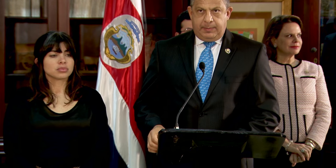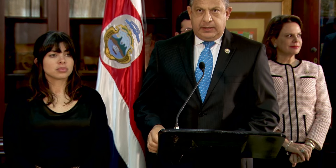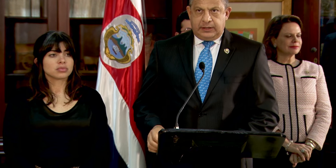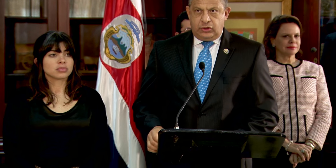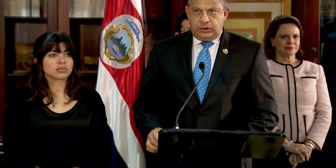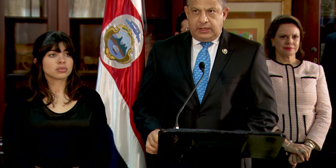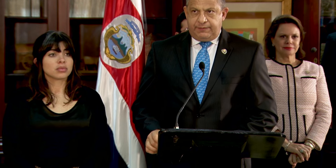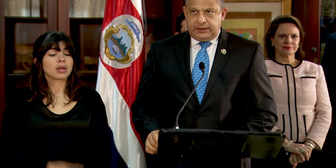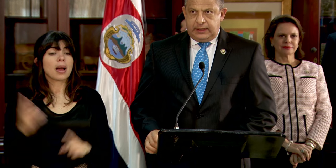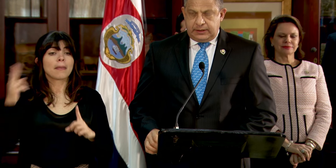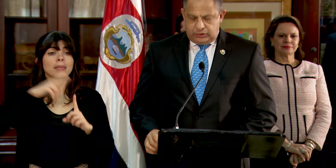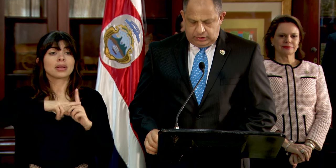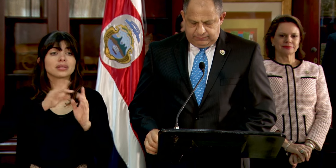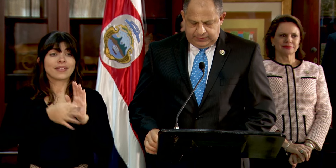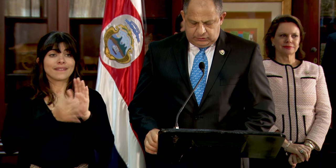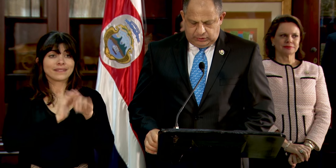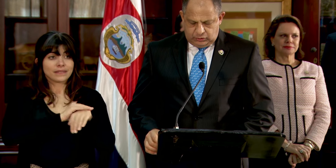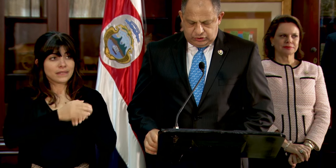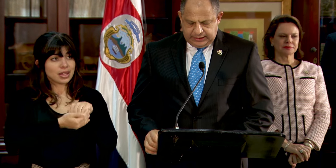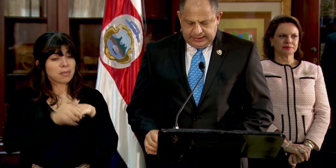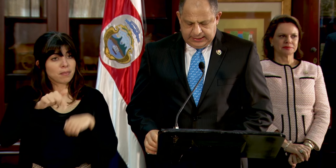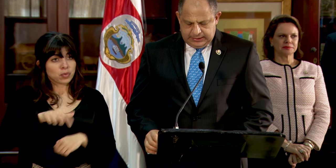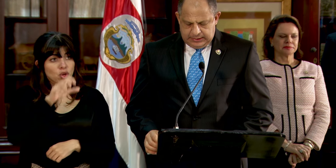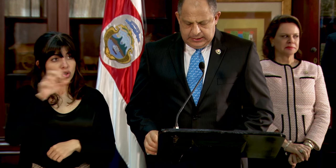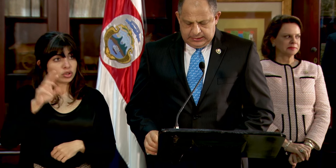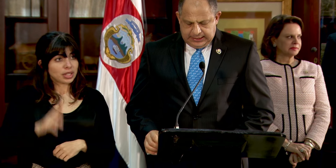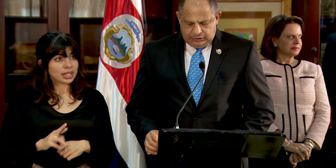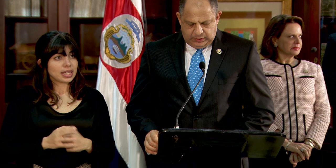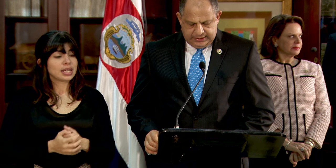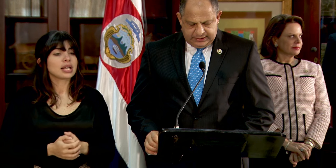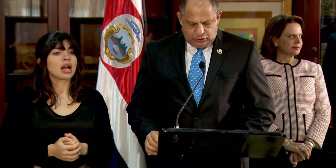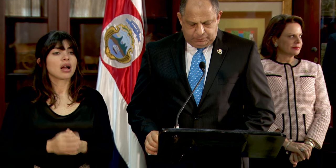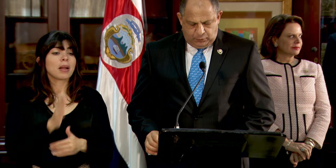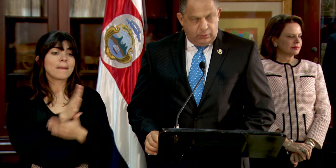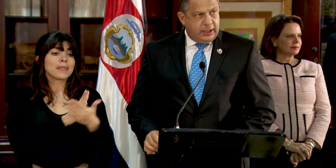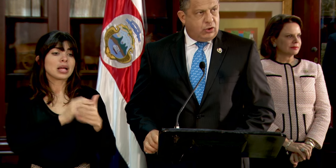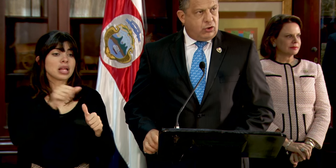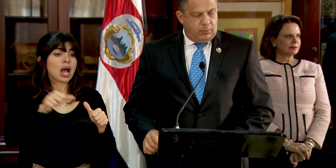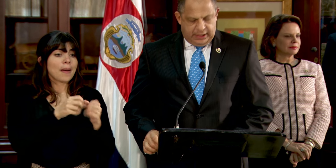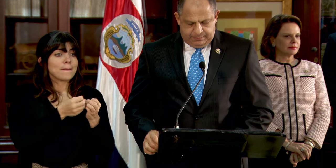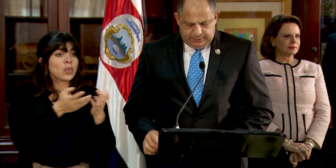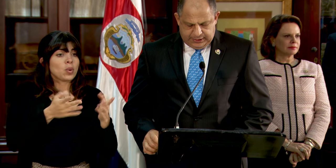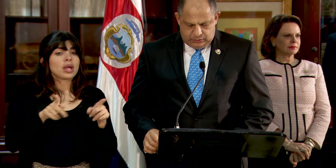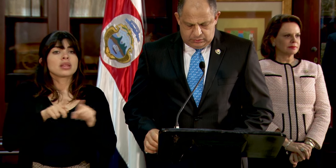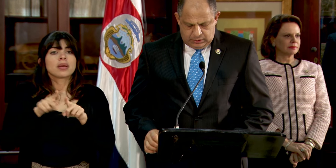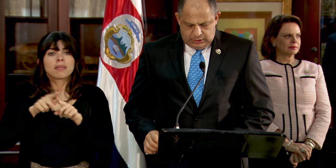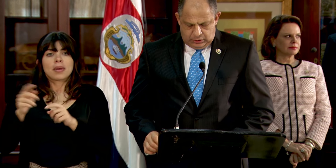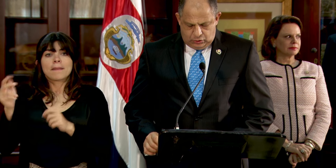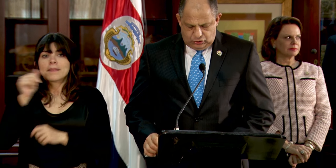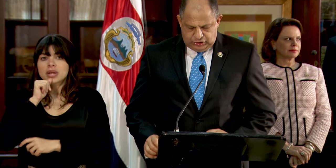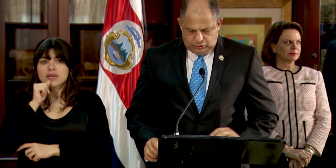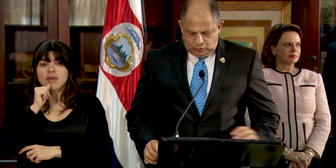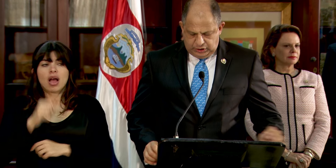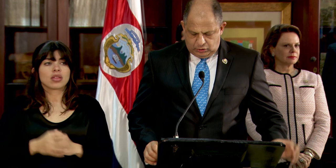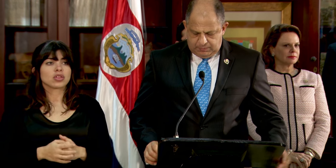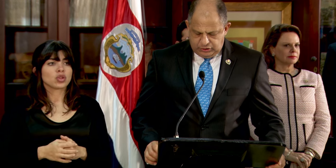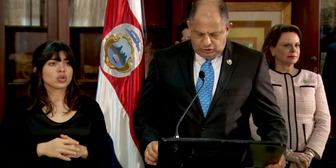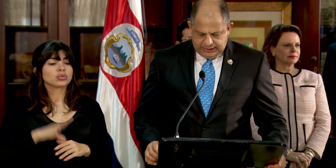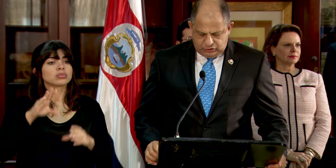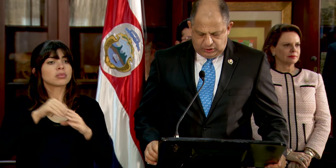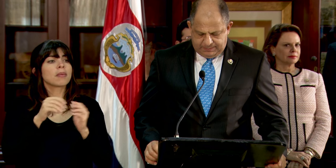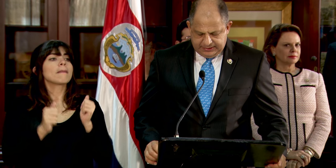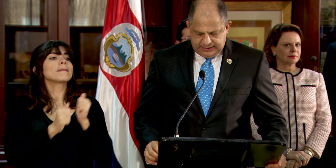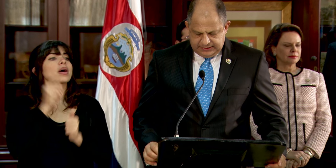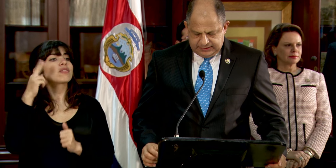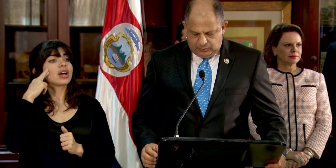La implementación de la fertilización in vitro en Costa Rica, tanto en el sector público como en el privado, constituye con